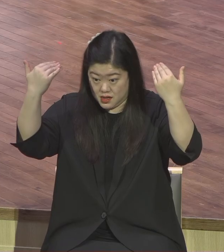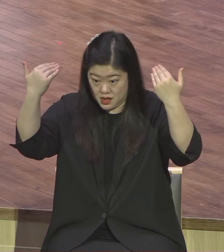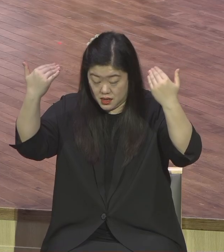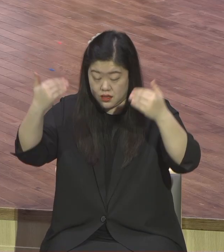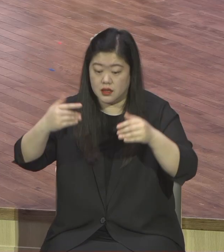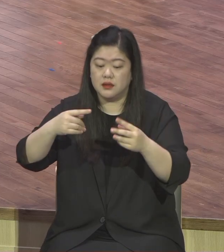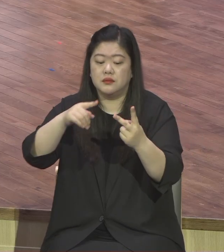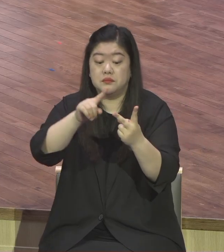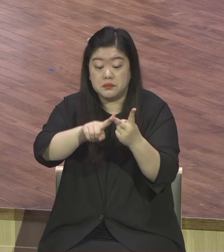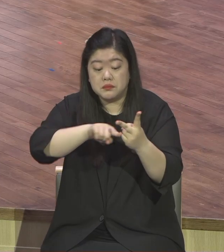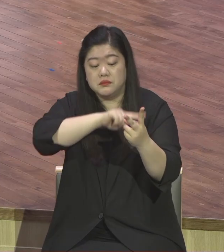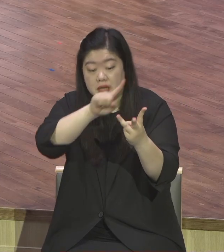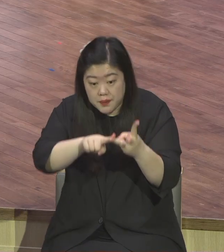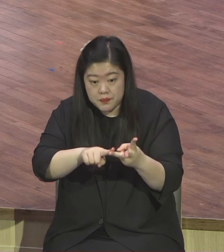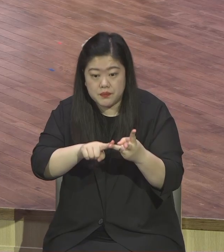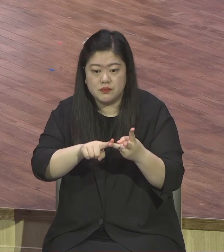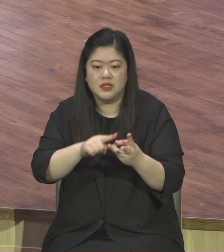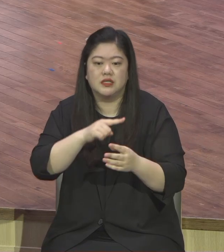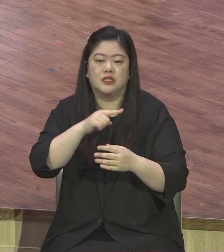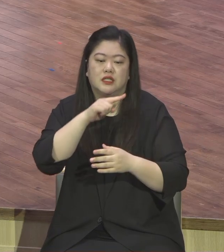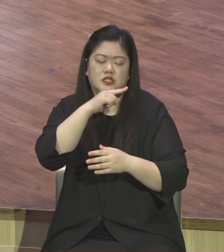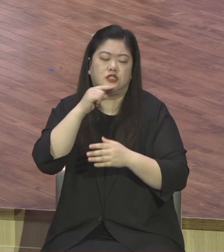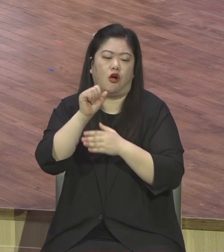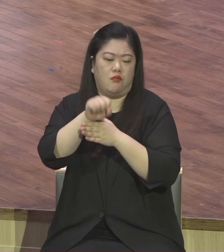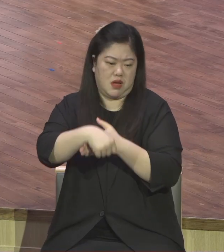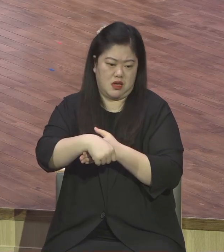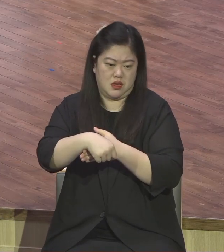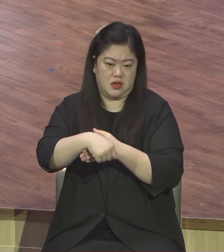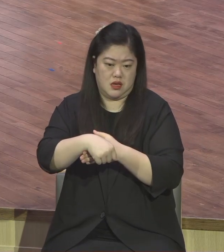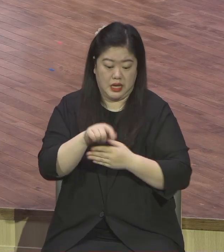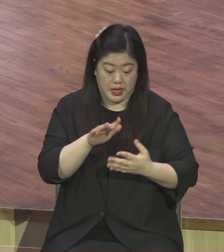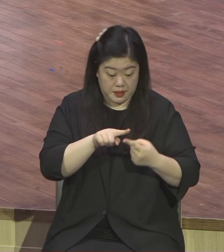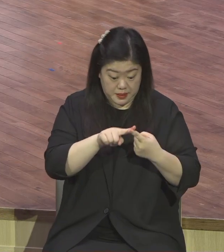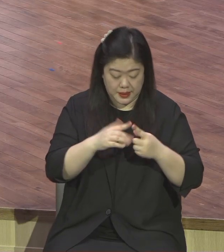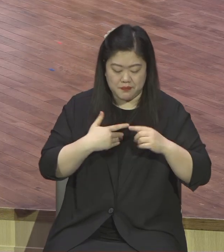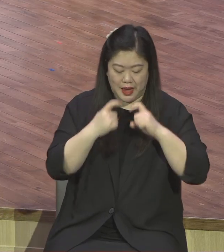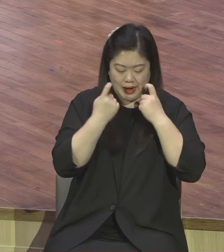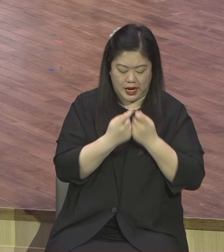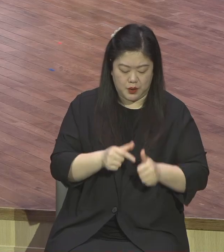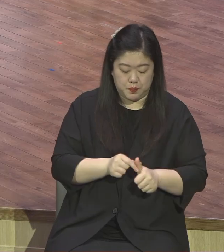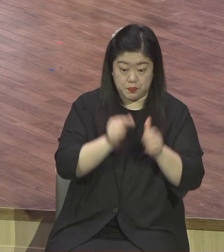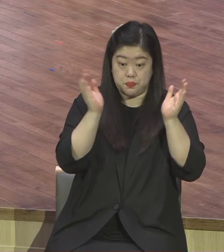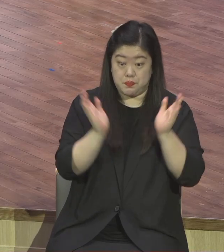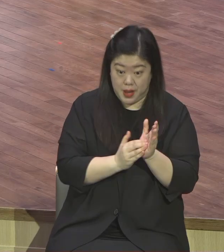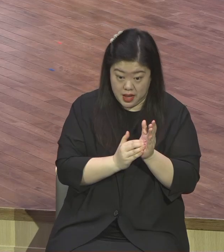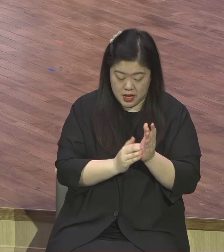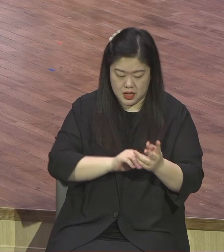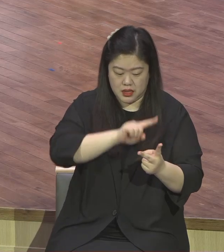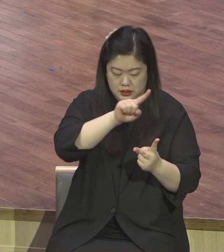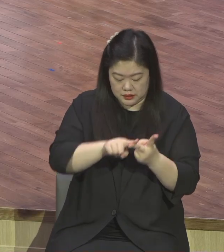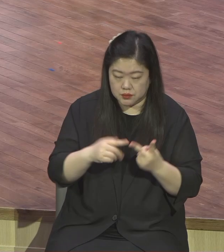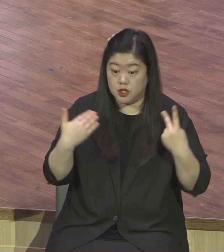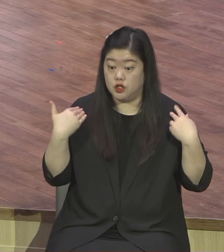이렇게 성장하는 순수가 있어요. 구원의 기뻄 성장의 기뻄 열매맺는 기뻄